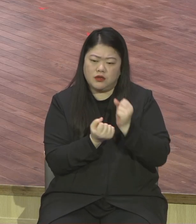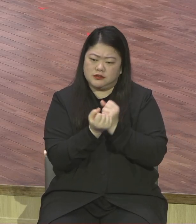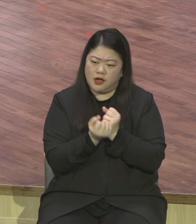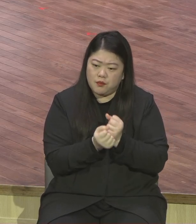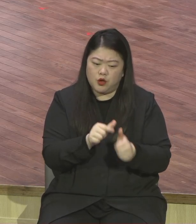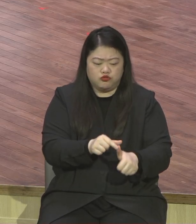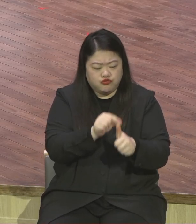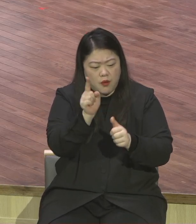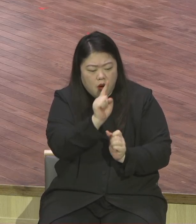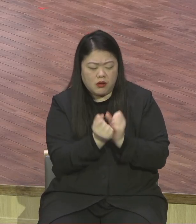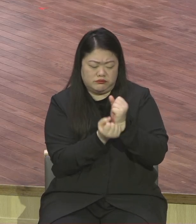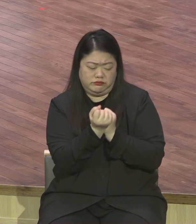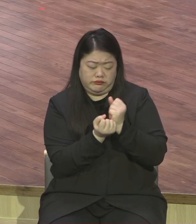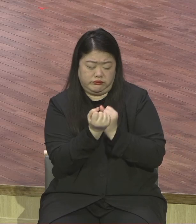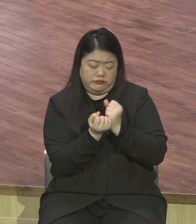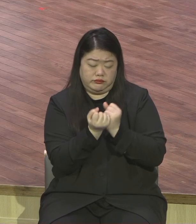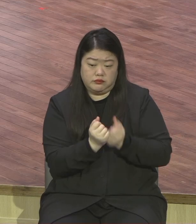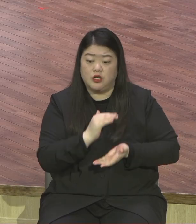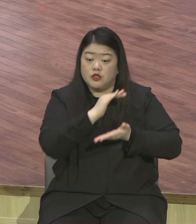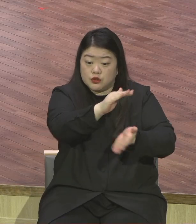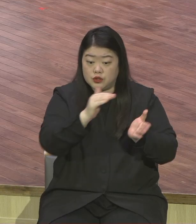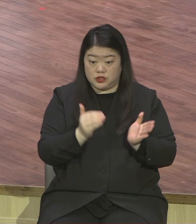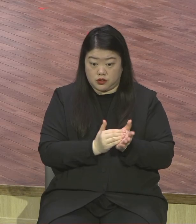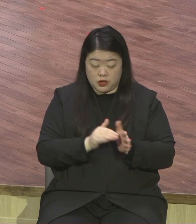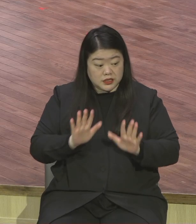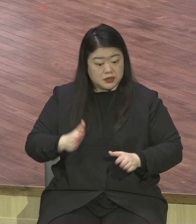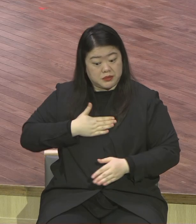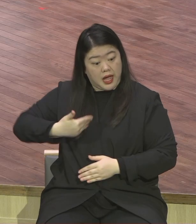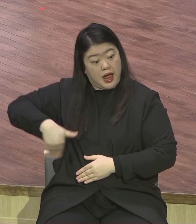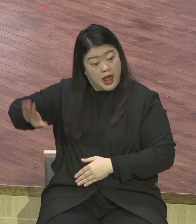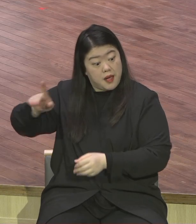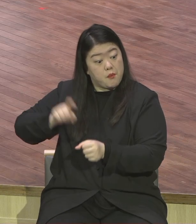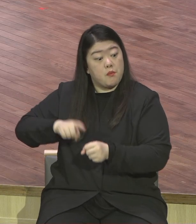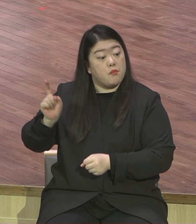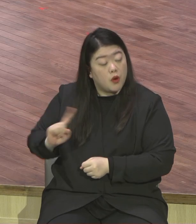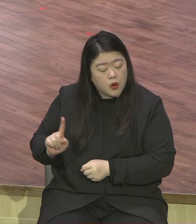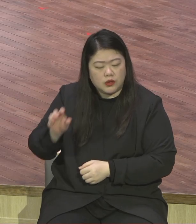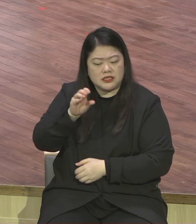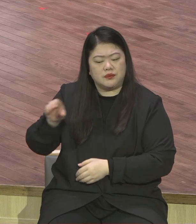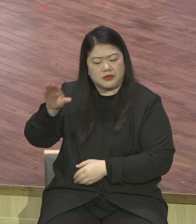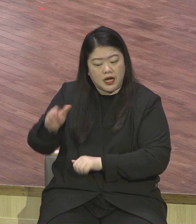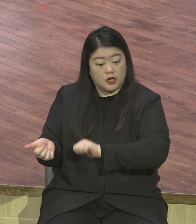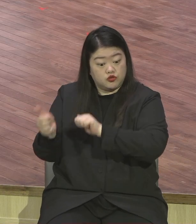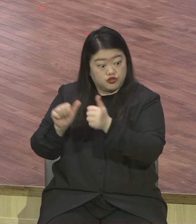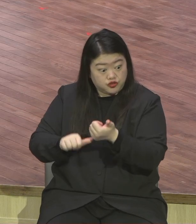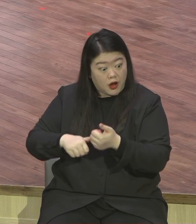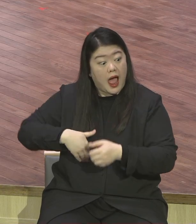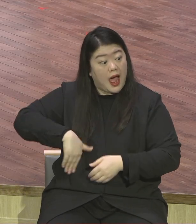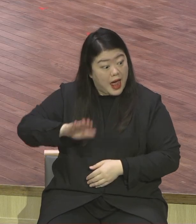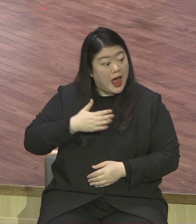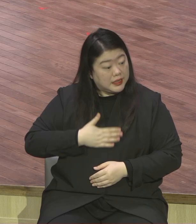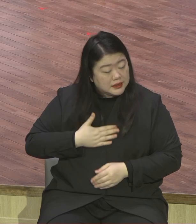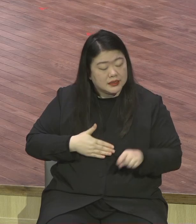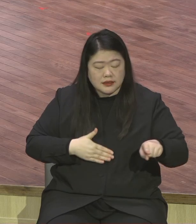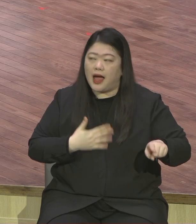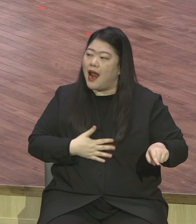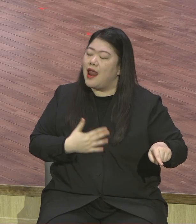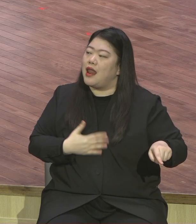이런 메시지를 하면서 내가 이를 가면 내가 십자가 진다 이야기하면서 가고 있는데 이들은 전혀 관심이 없어요. 예수님이